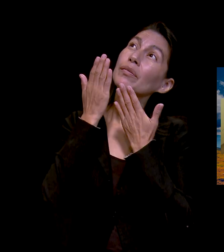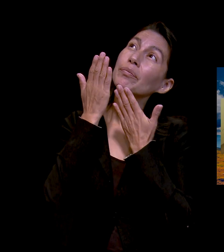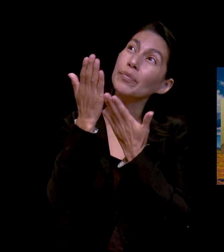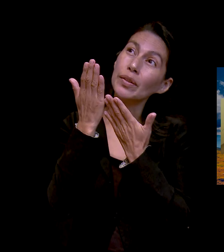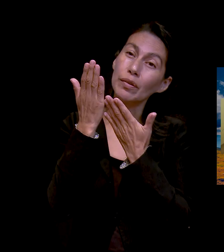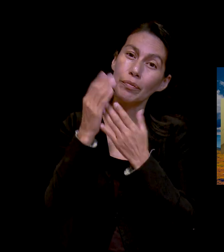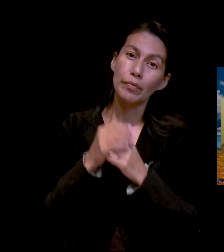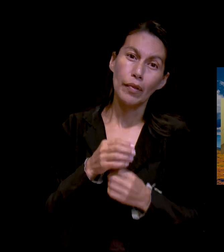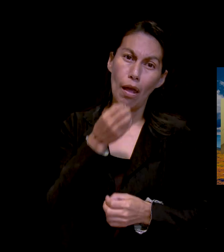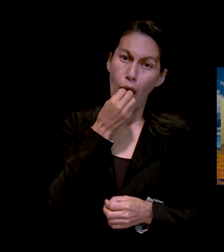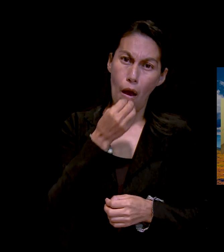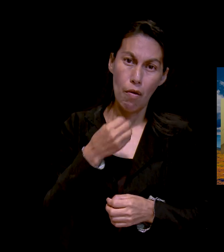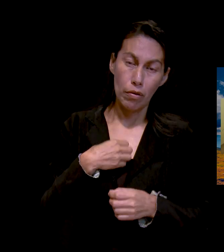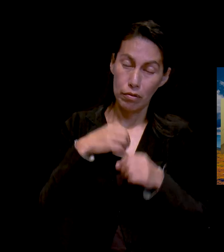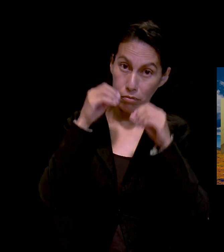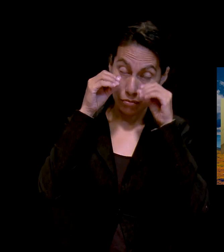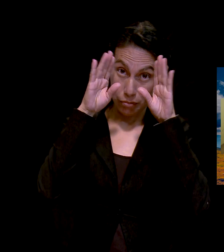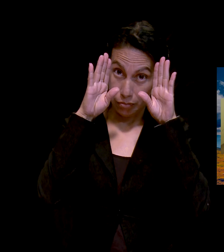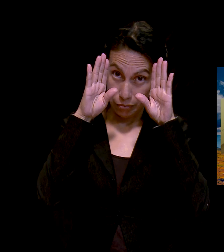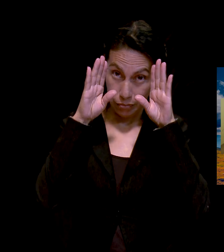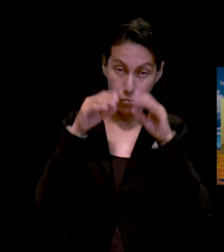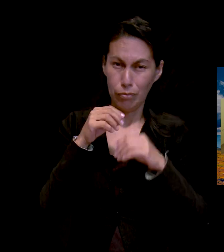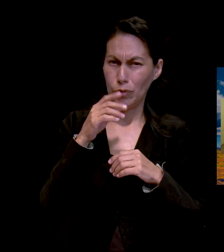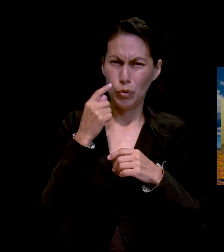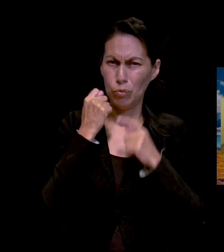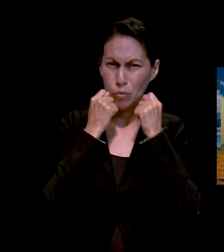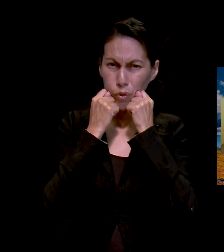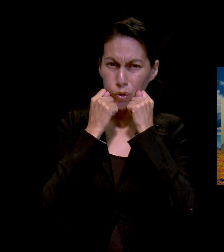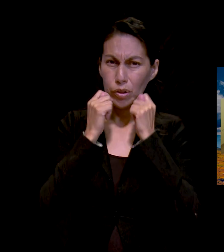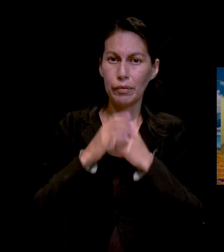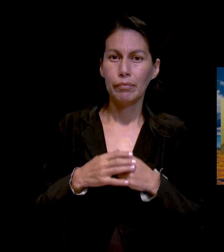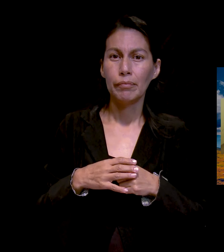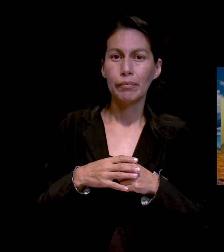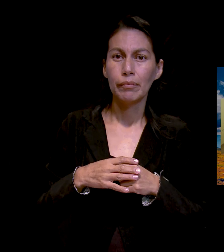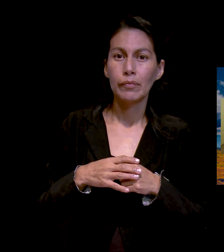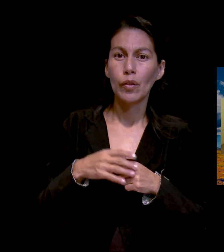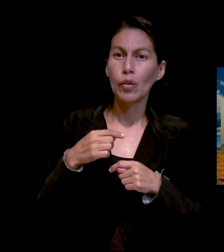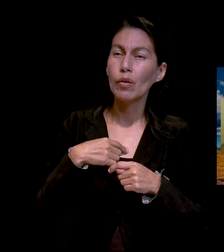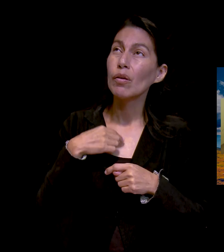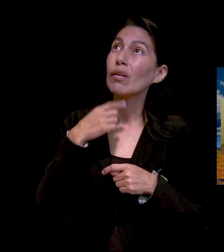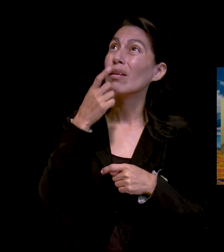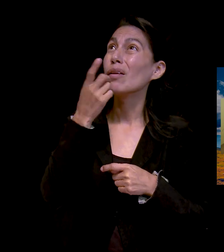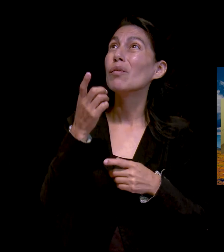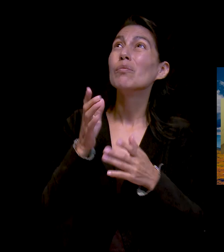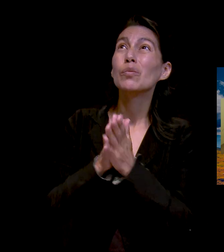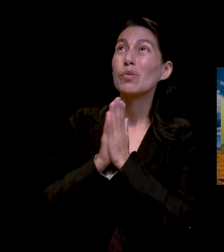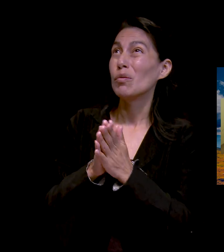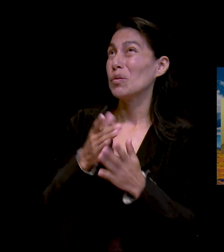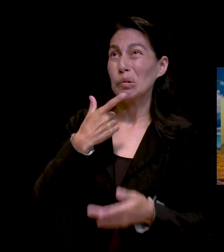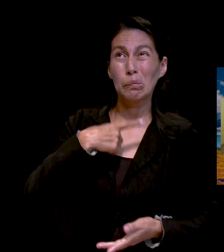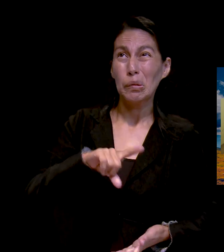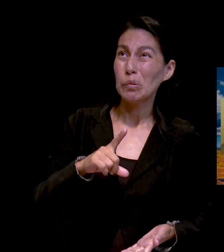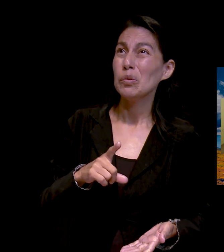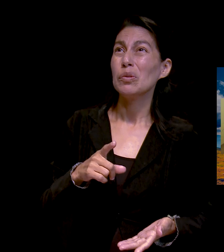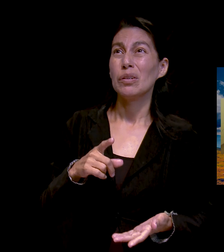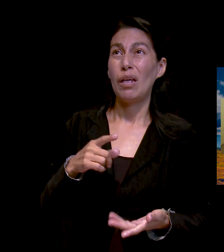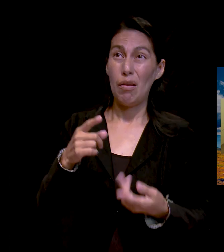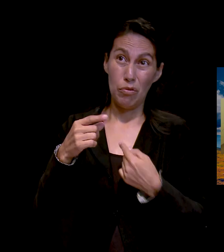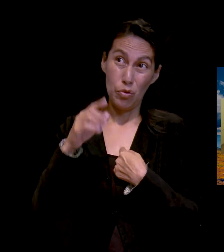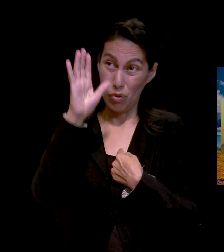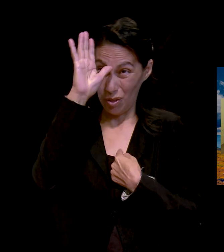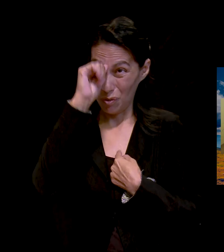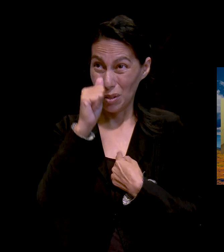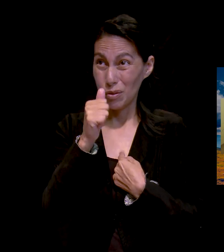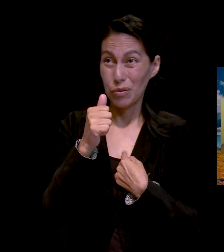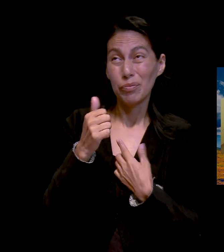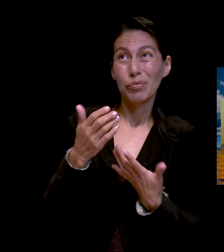que esté y no necesito cerrar los ojos, simplemente pedirle a Dios, ¿sabes qué? No me gusta esto, no estoy de acuerdo aquí,